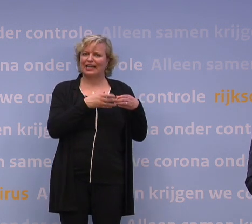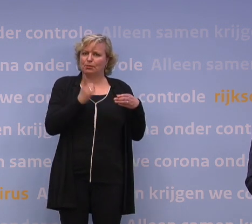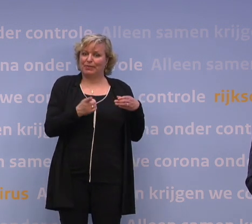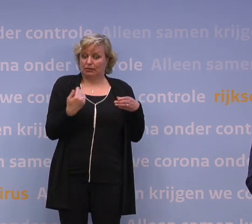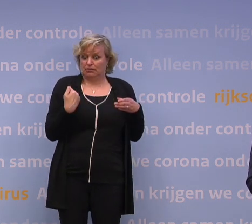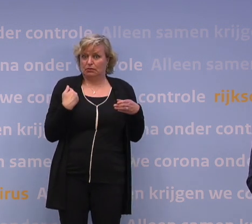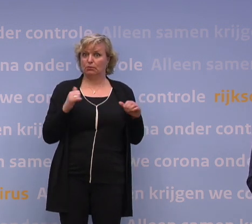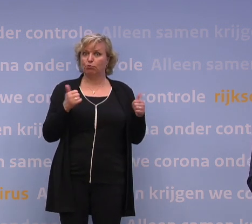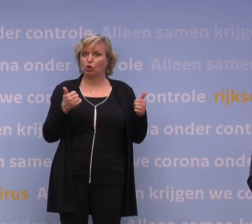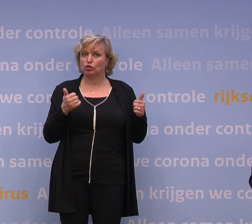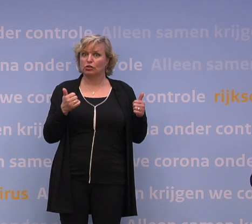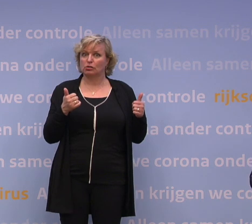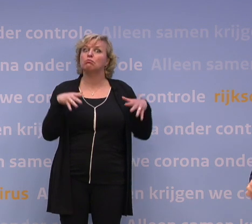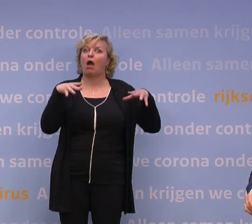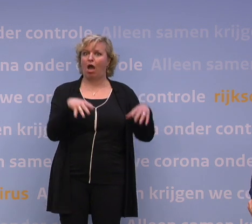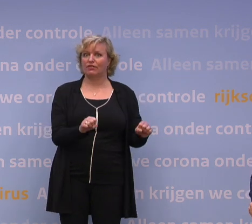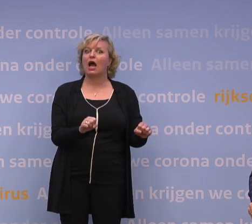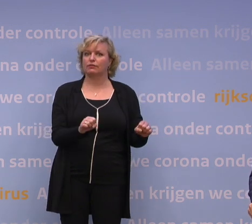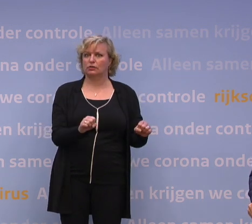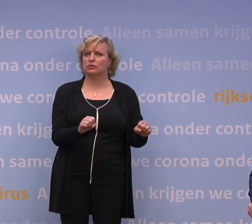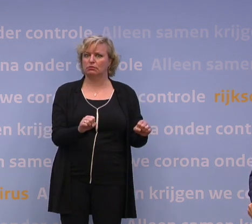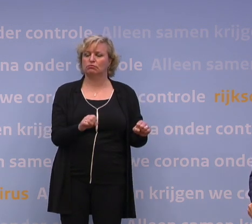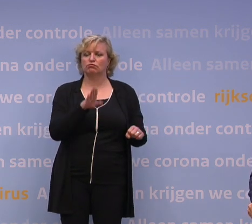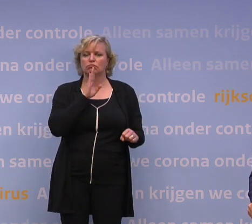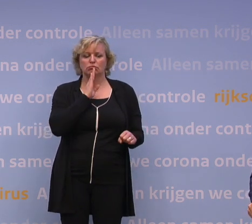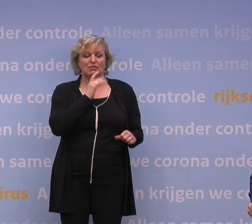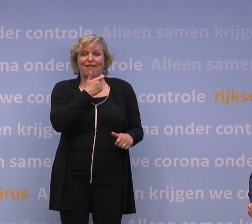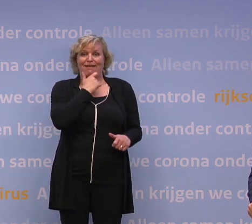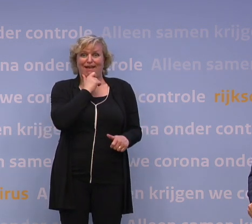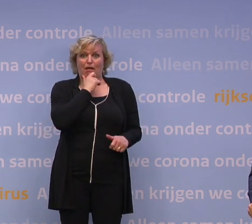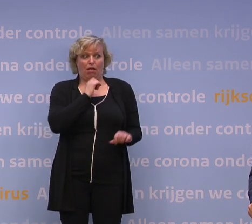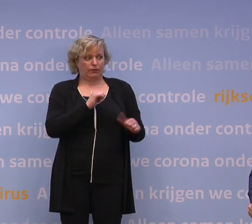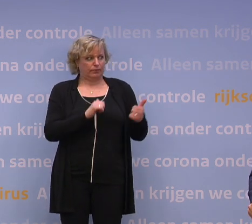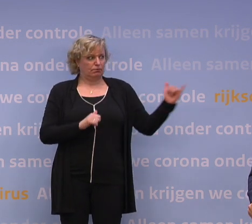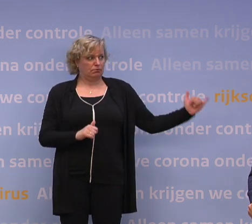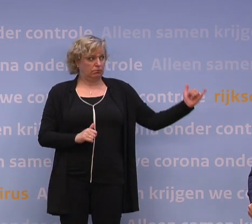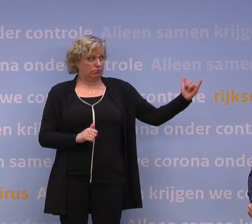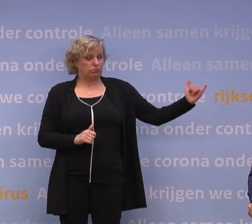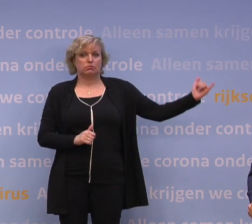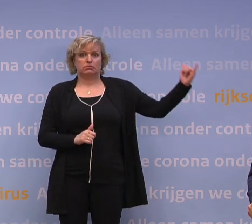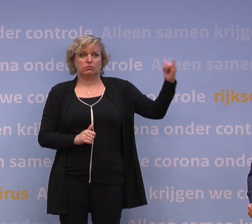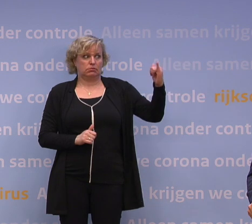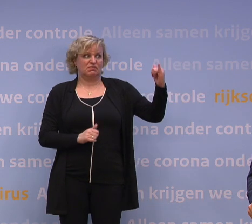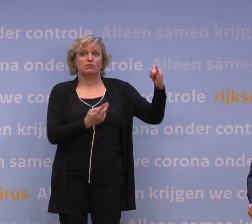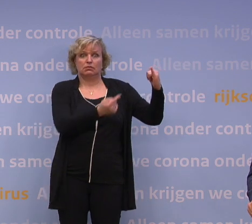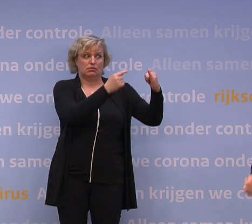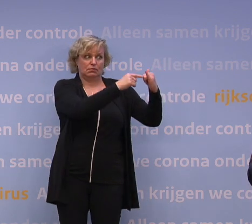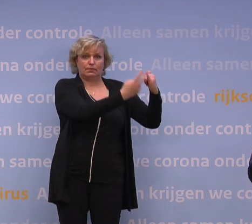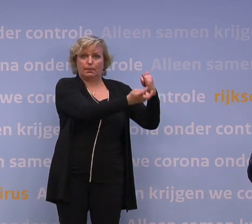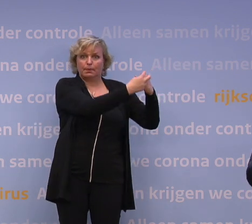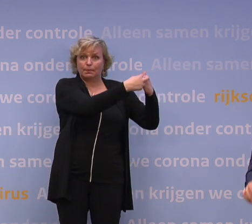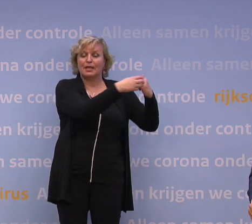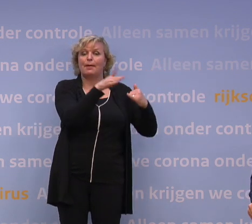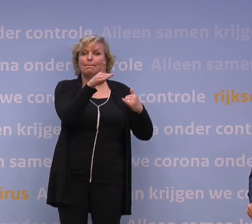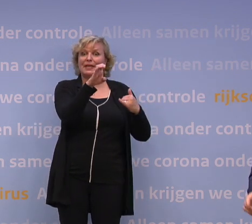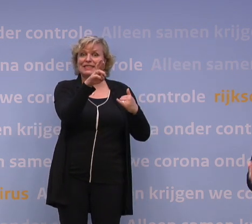Er wordt volop gehandhaald. U moet zich voorstellen, als je uit het VK op het vliegtuig stapt, dan wordt bij Boorden gekeken of je je PCR